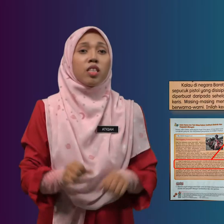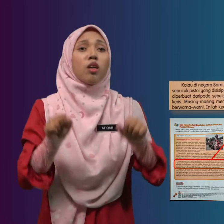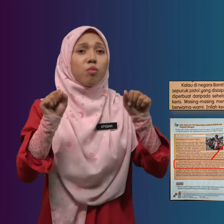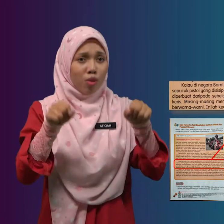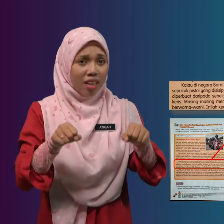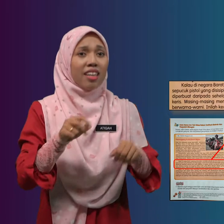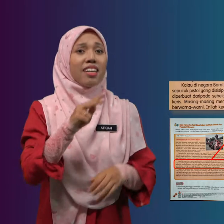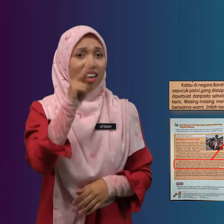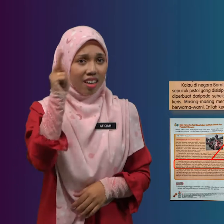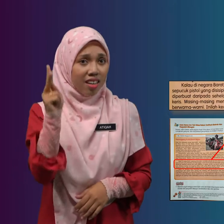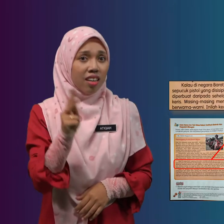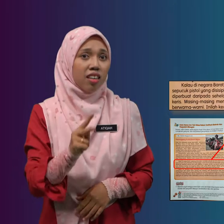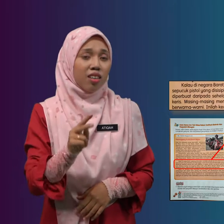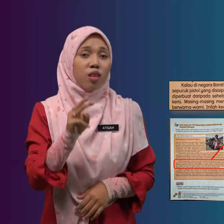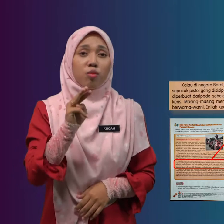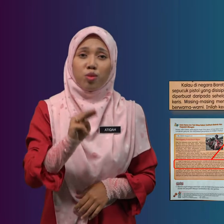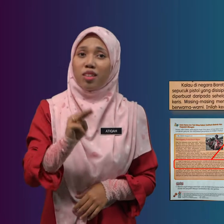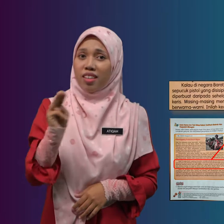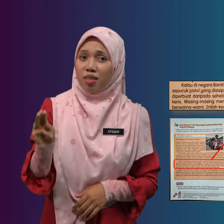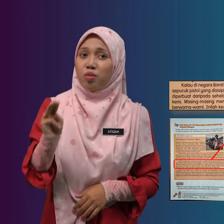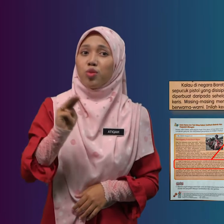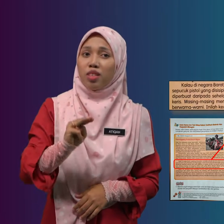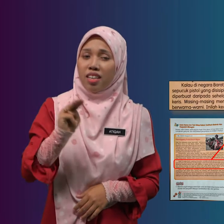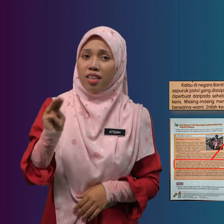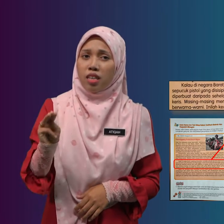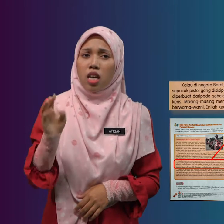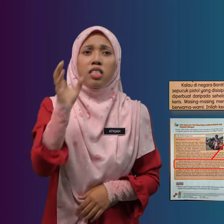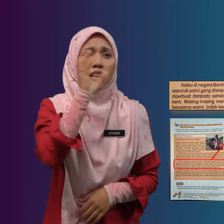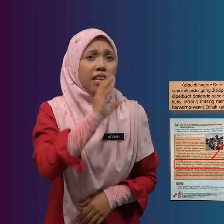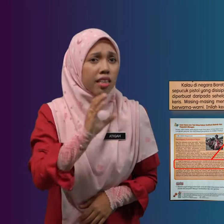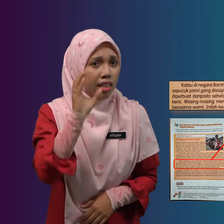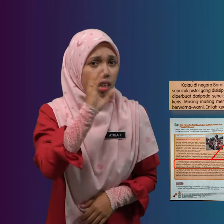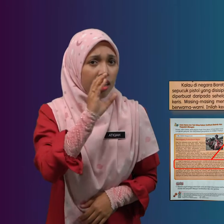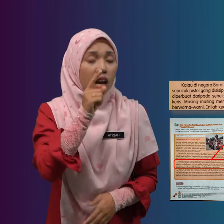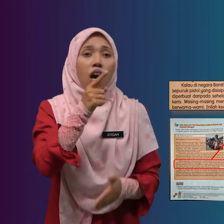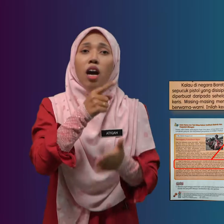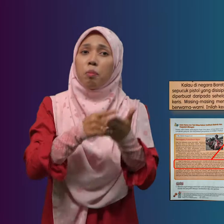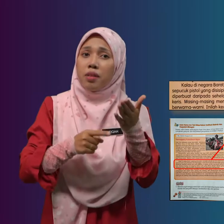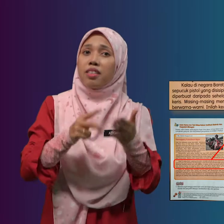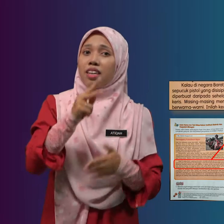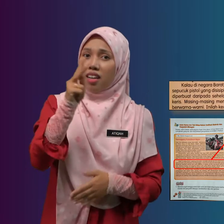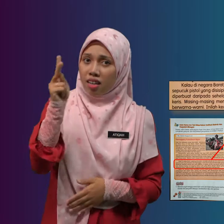Bolehkah Murid-murid Cari Apakah